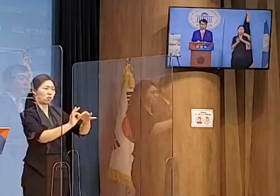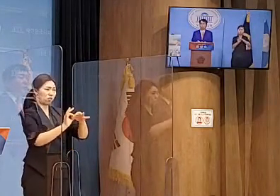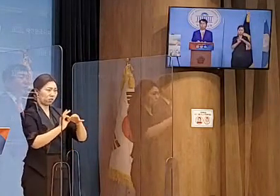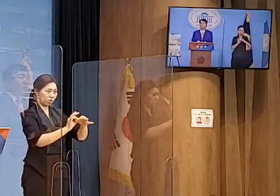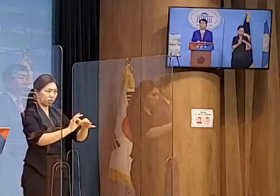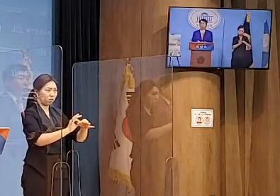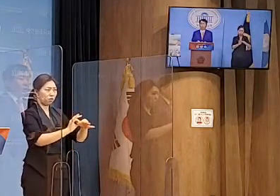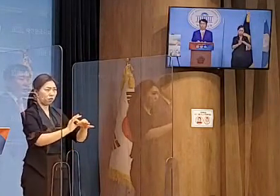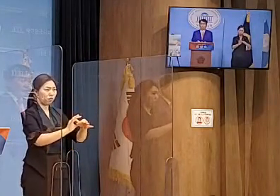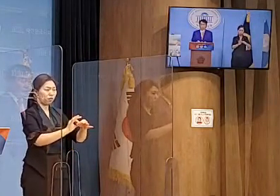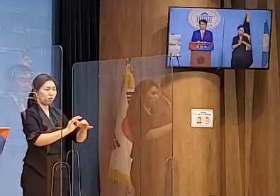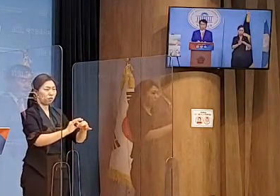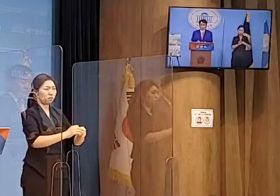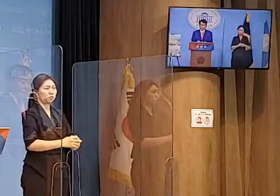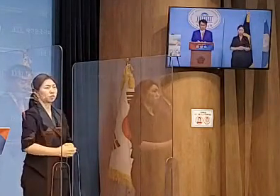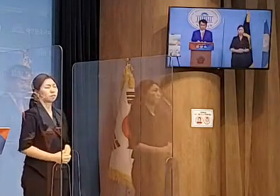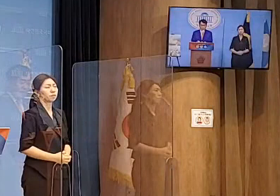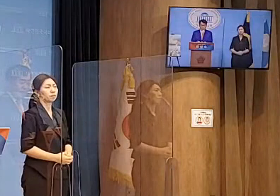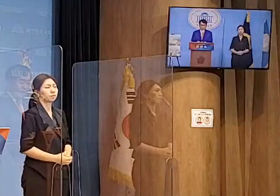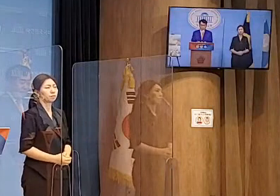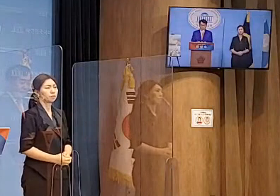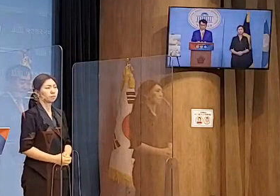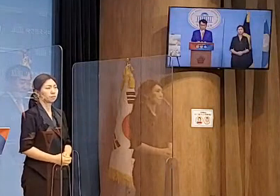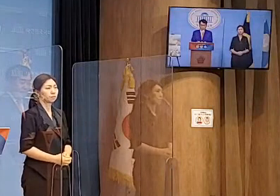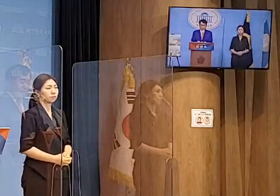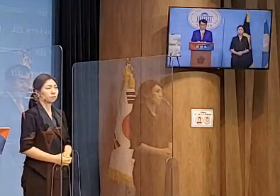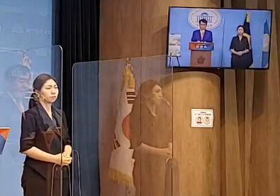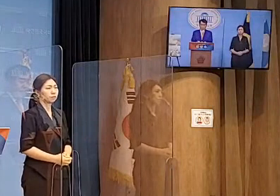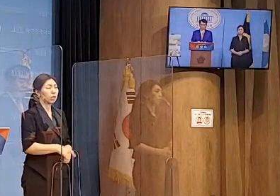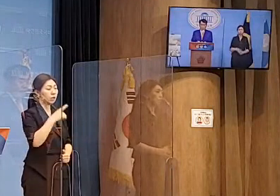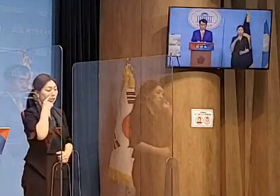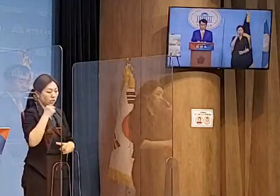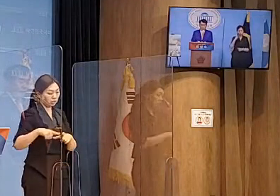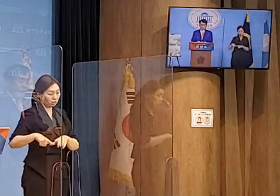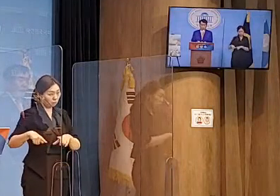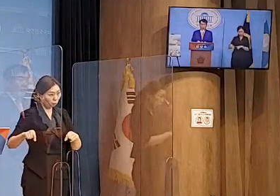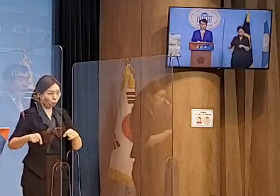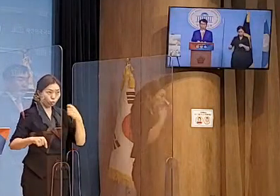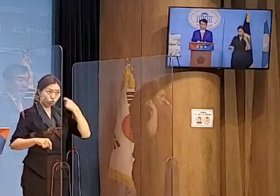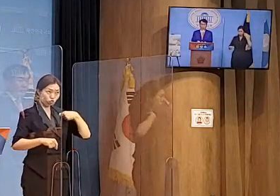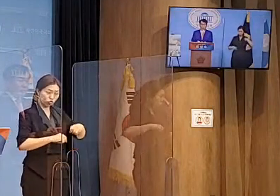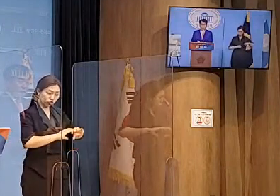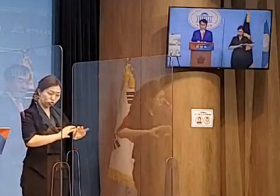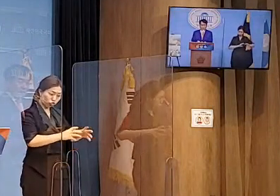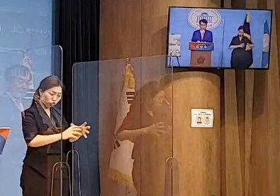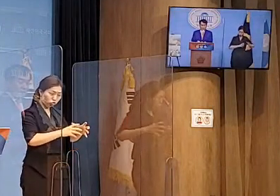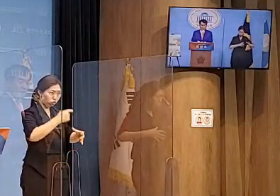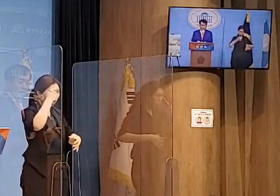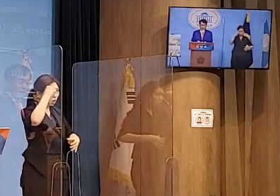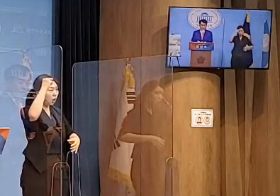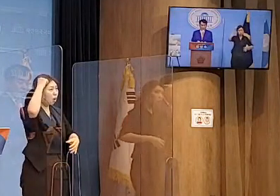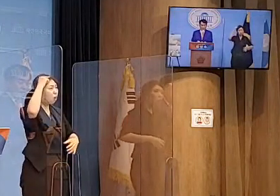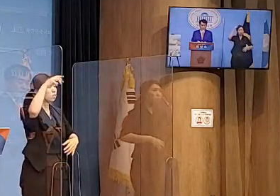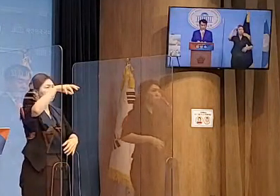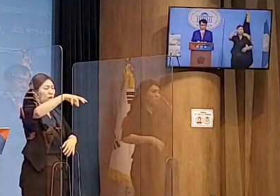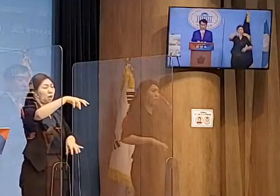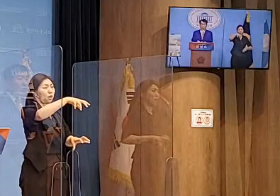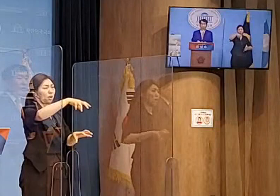있다고 해도 과언이 아닐 것입니다. 일본, 중국이나 러시아뿐만 아니라